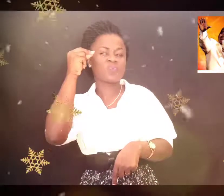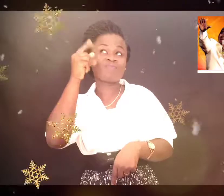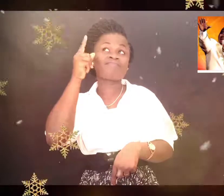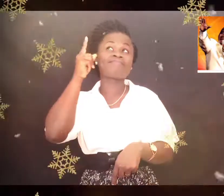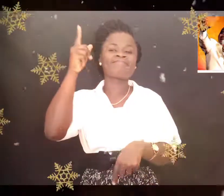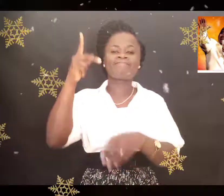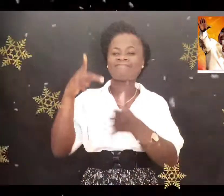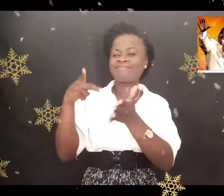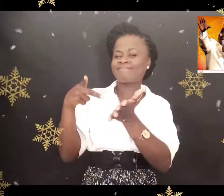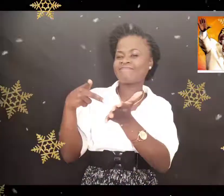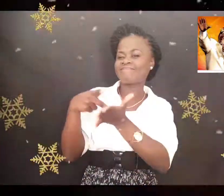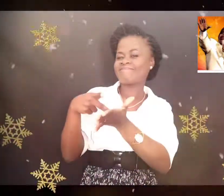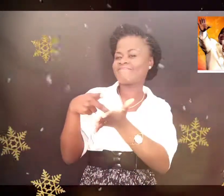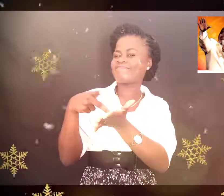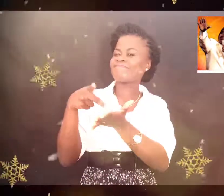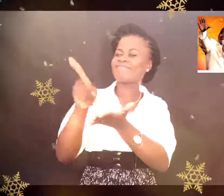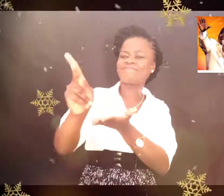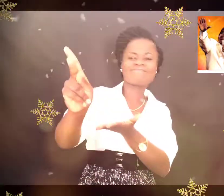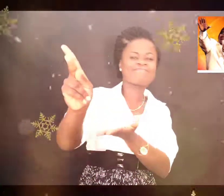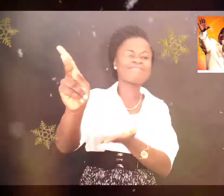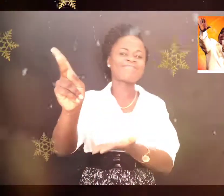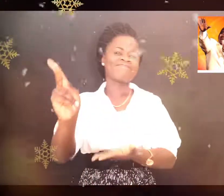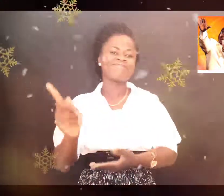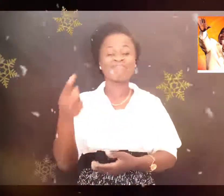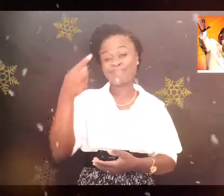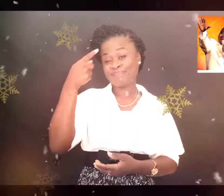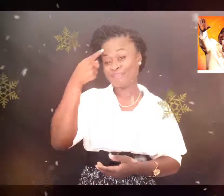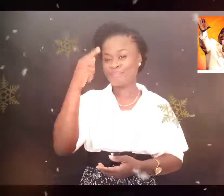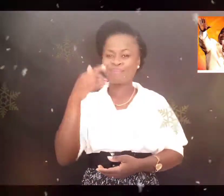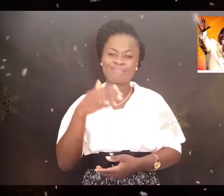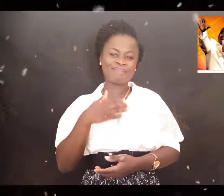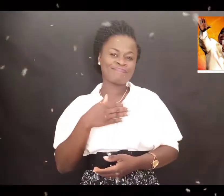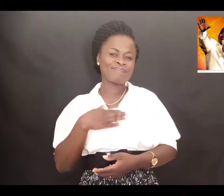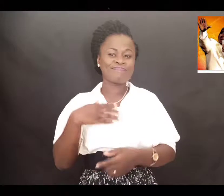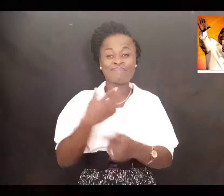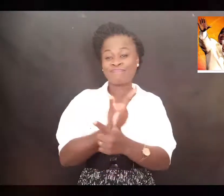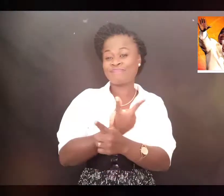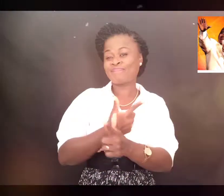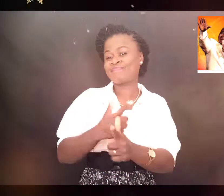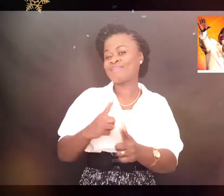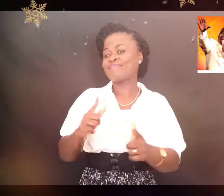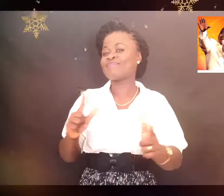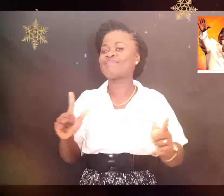Qu'il a payé Pour ma liberté